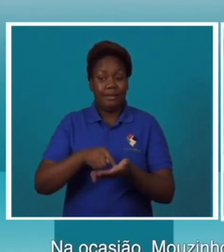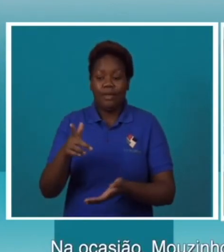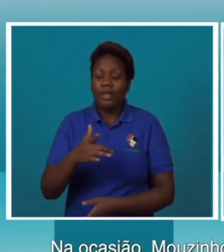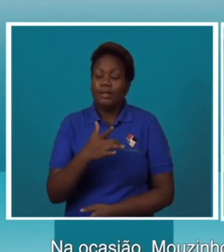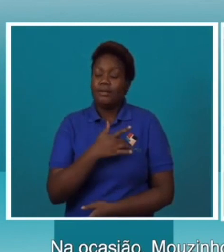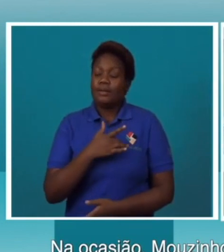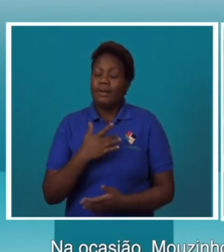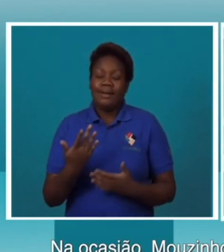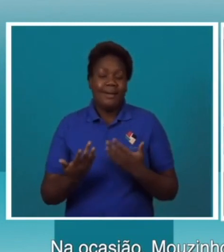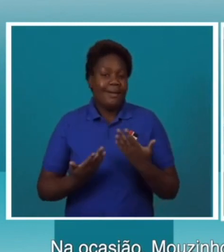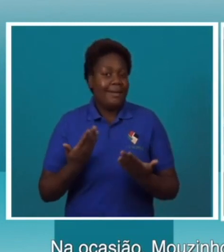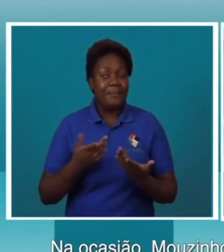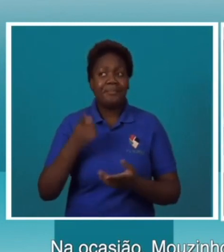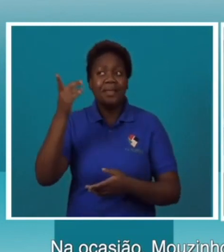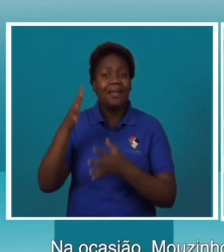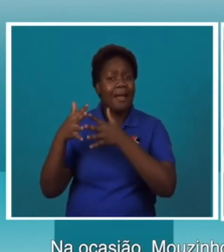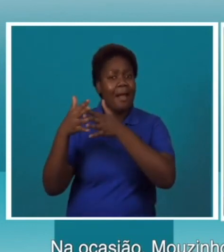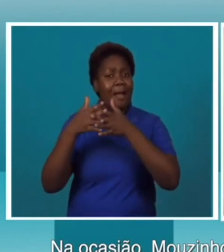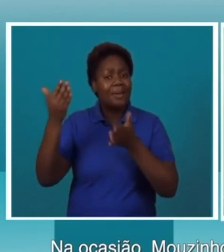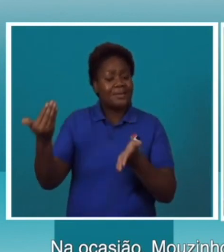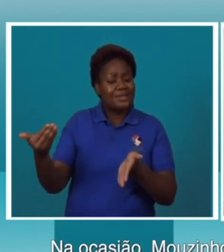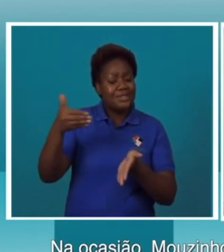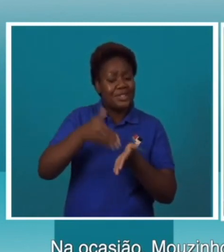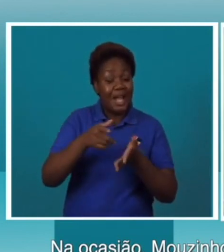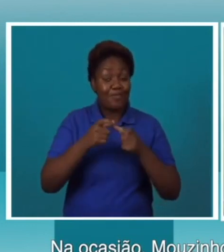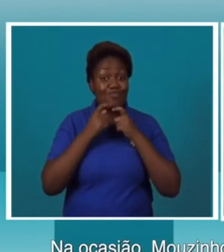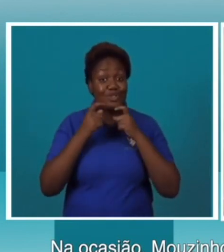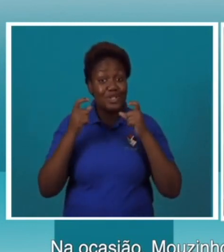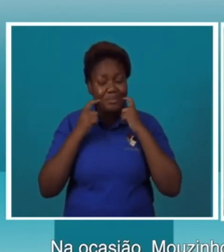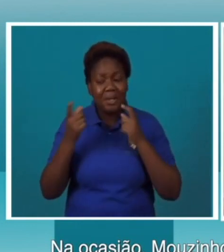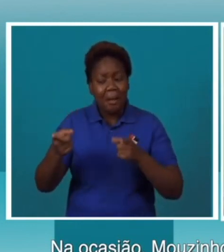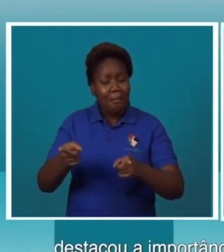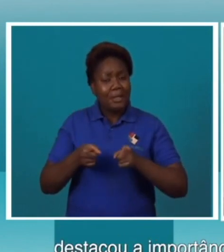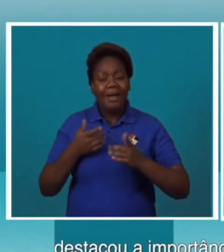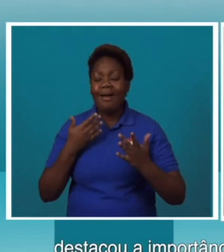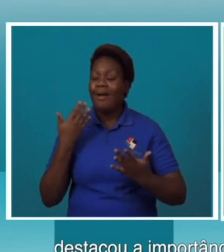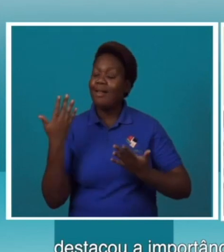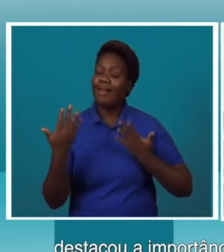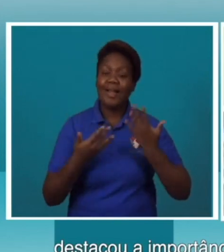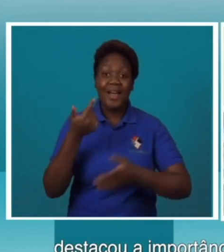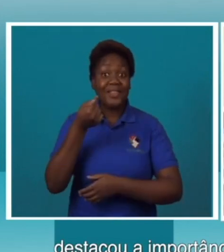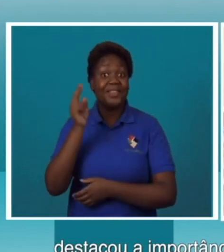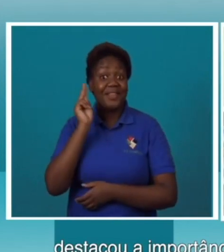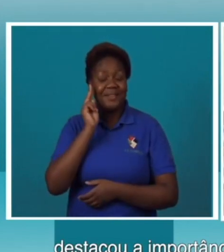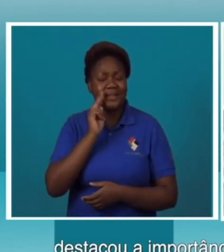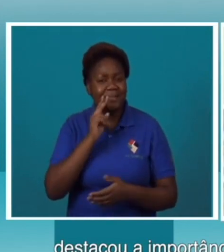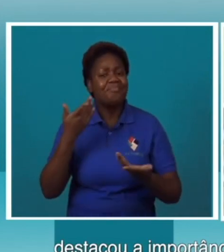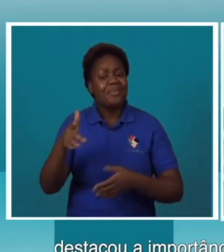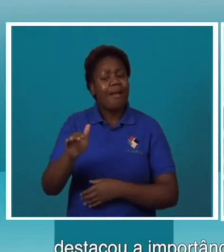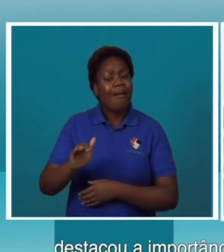comovido pelo trabalho feito por uma estudante norte-americana na TV surdo, destacou a importância da língua de sinais moçambicana